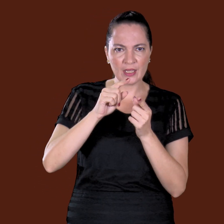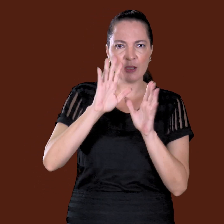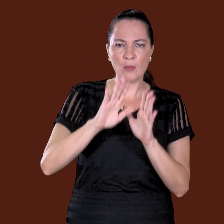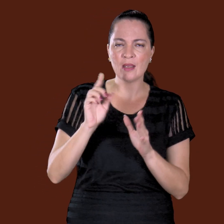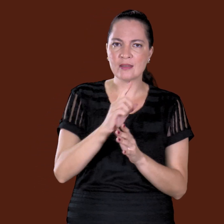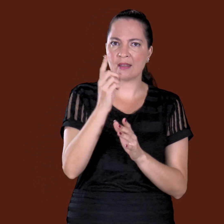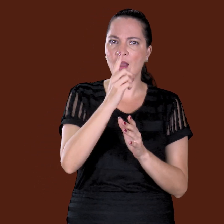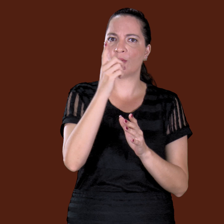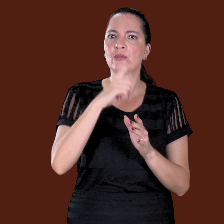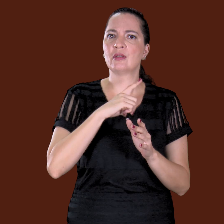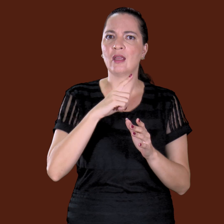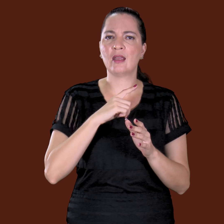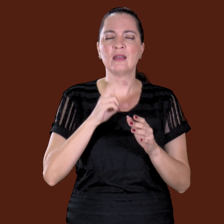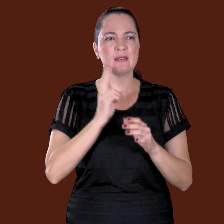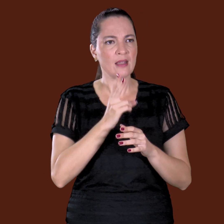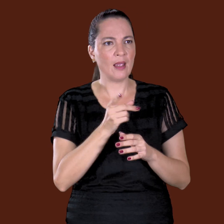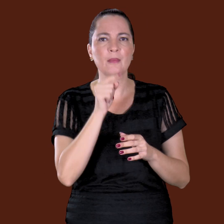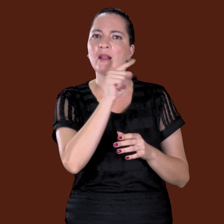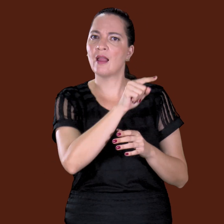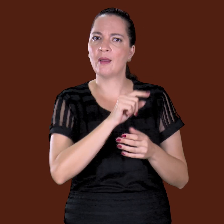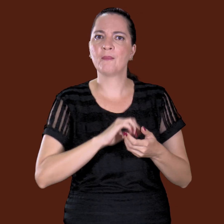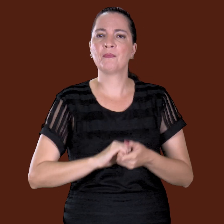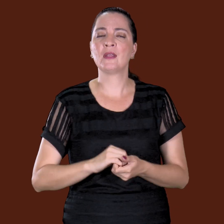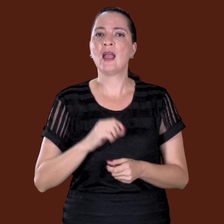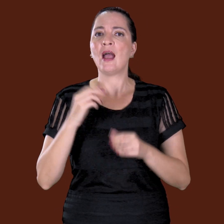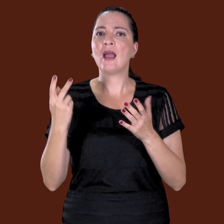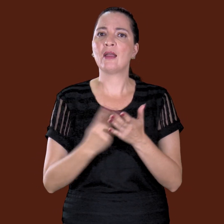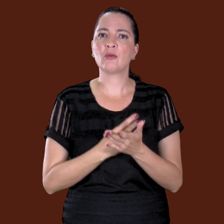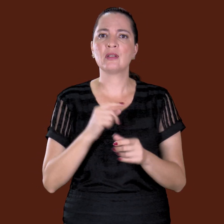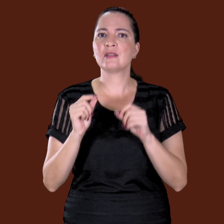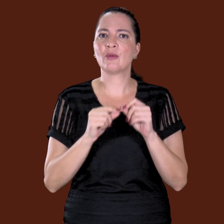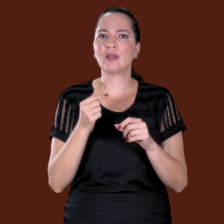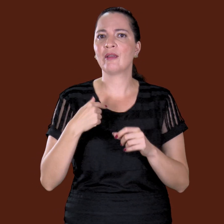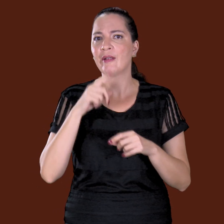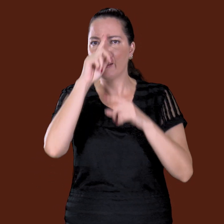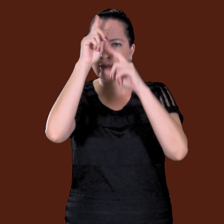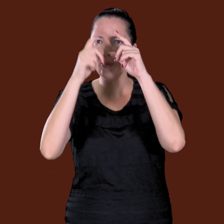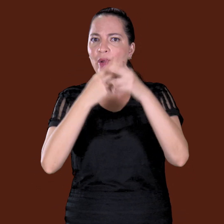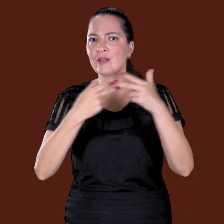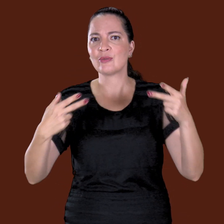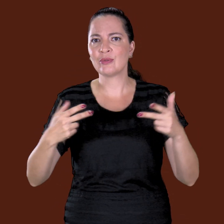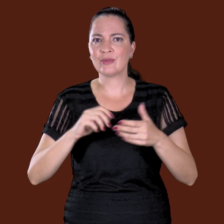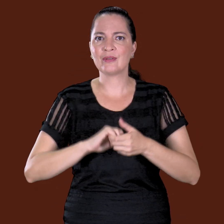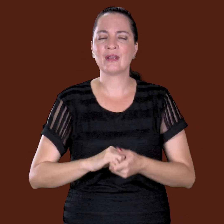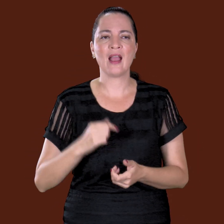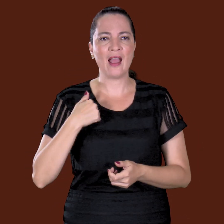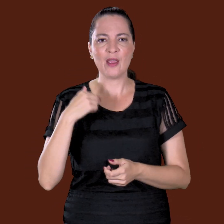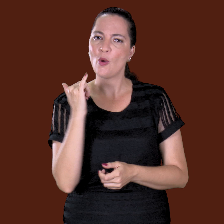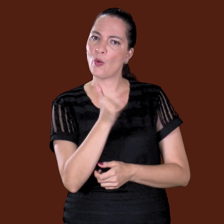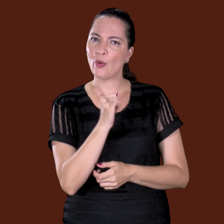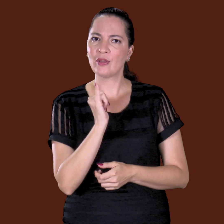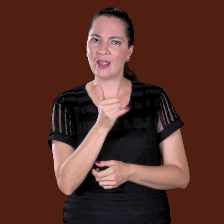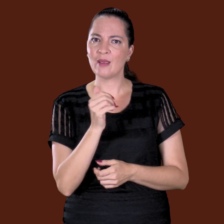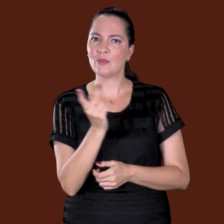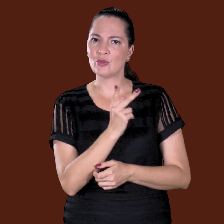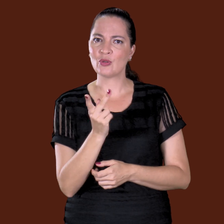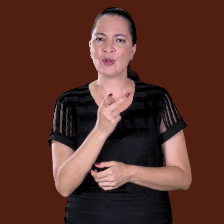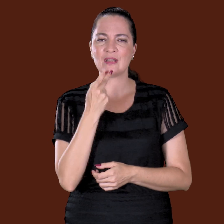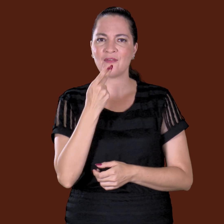saia lá de cima, ficava lá só os bodes, os cabrinhos. Aí cria esse estranho. Eu contei pra ele, eu contei pro doutor Aníbal, você caiu na